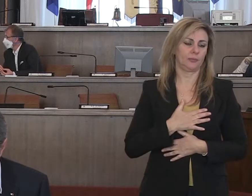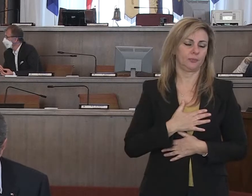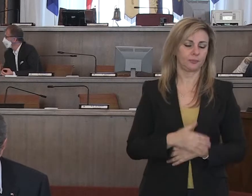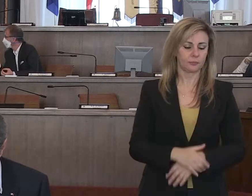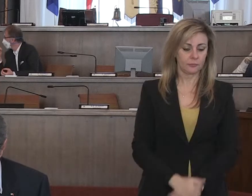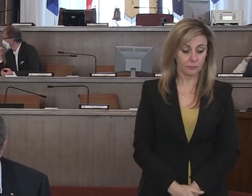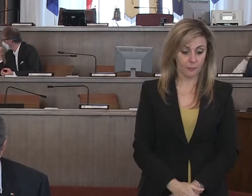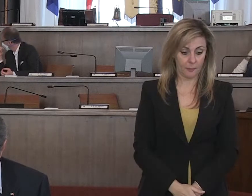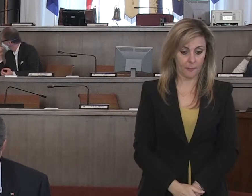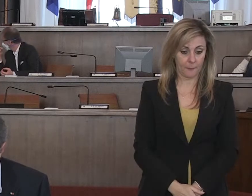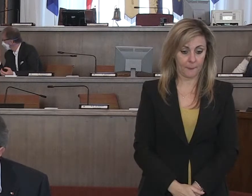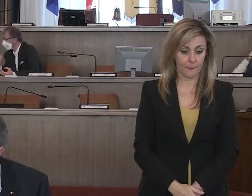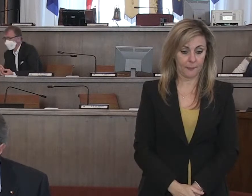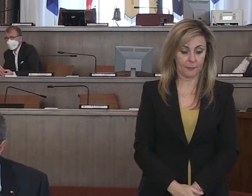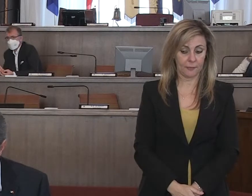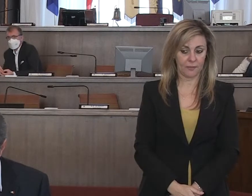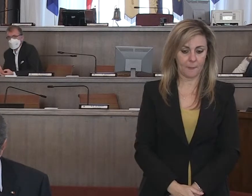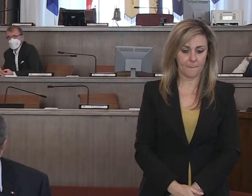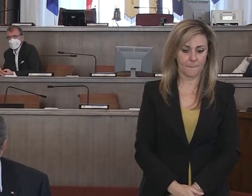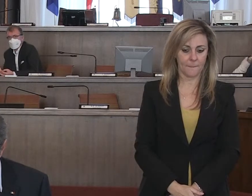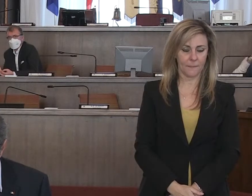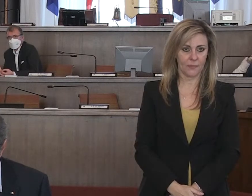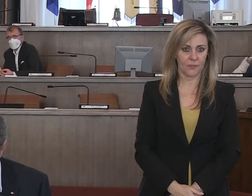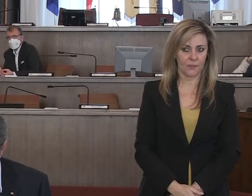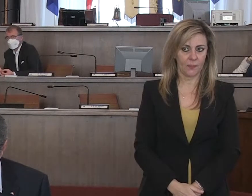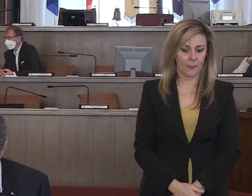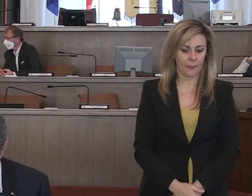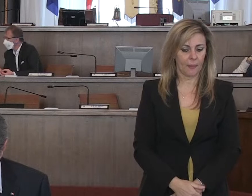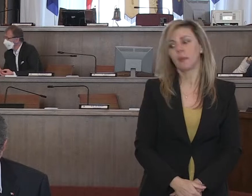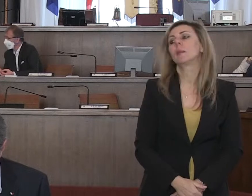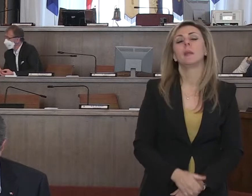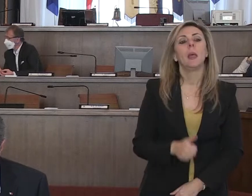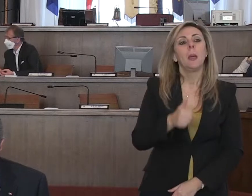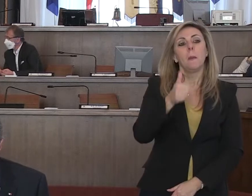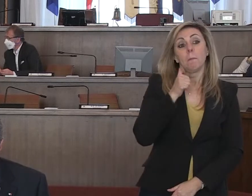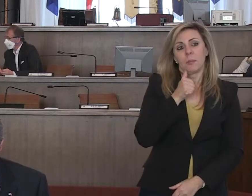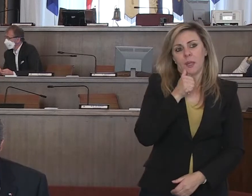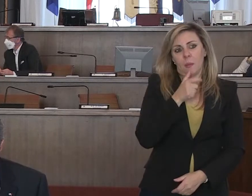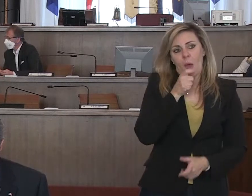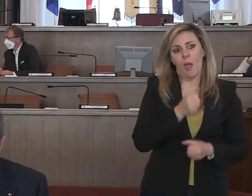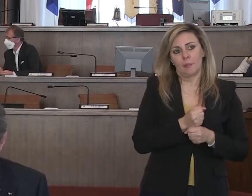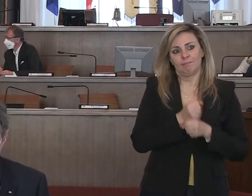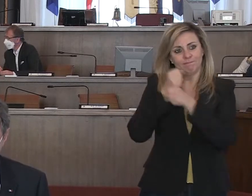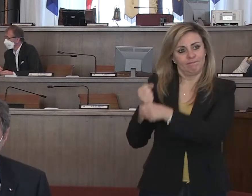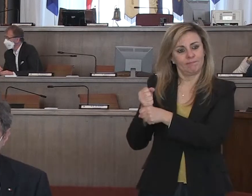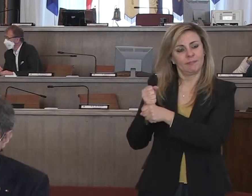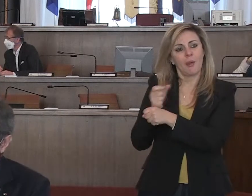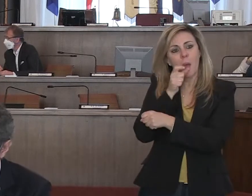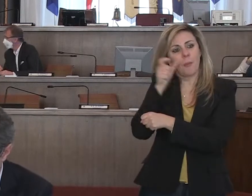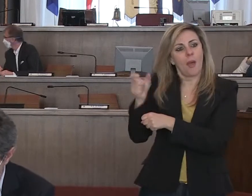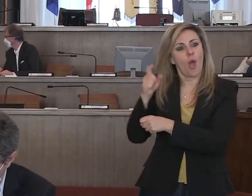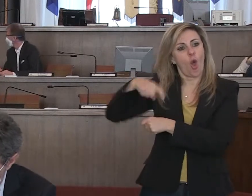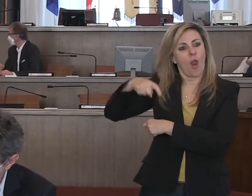Prima di passare la parola ai miei colleghi aggiungo delle